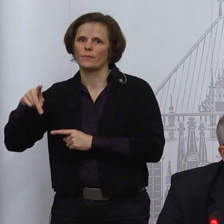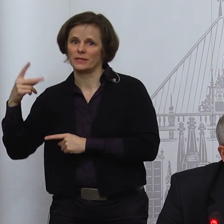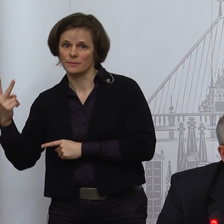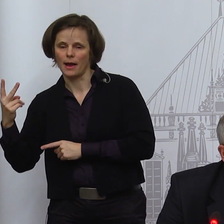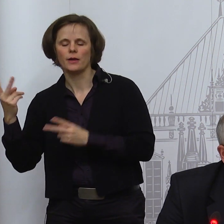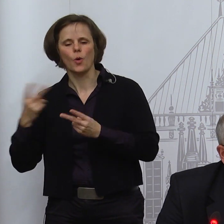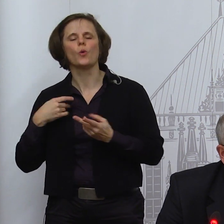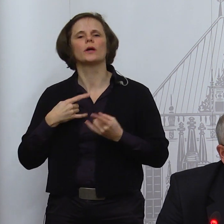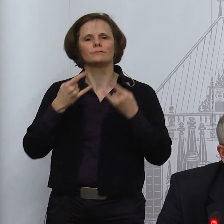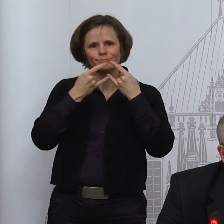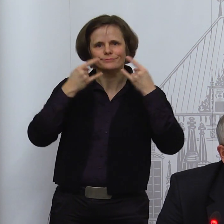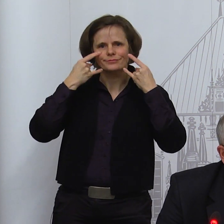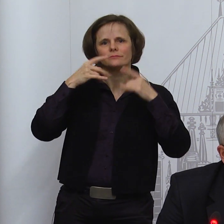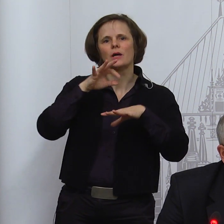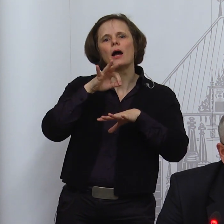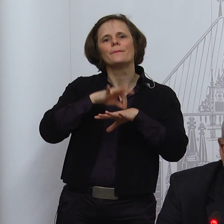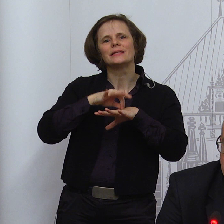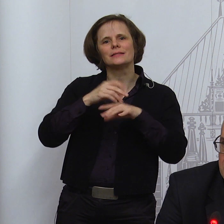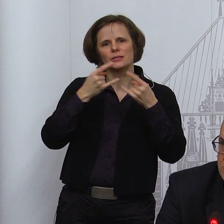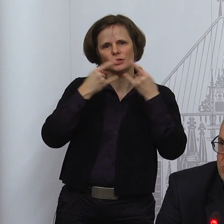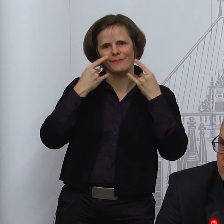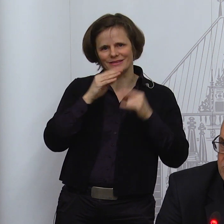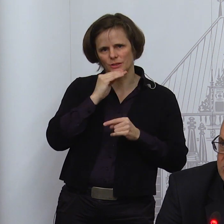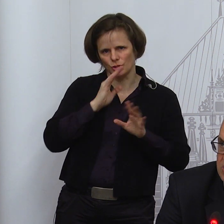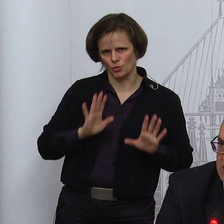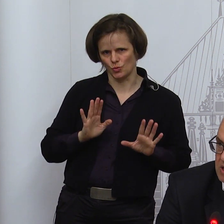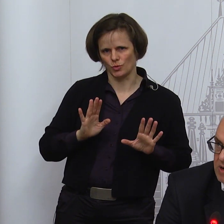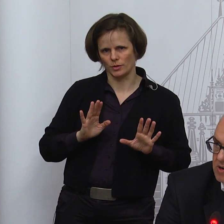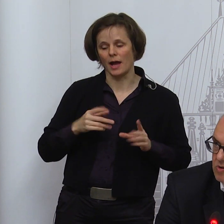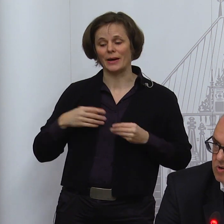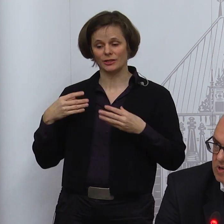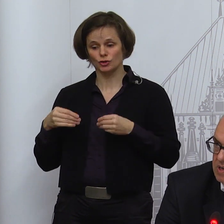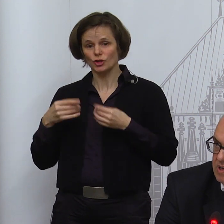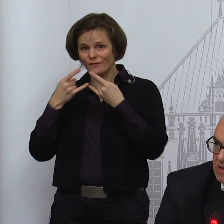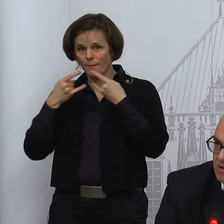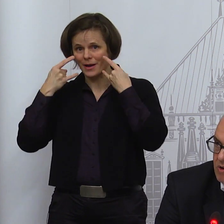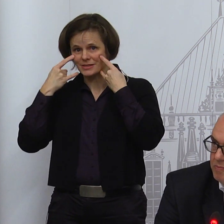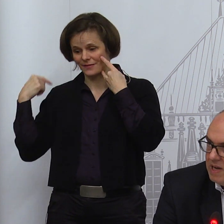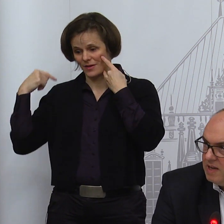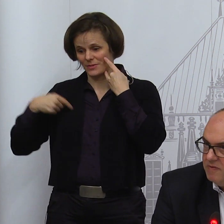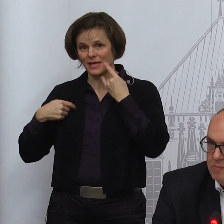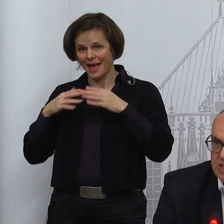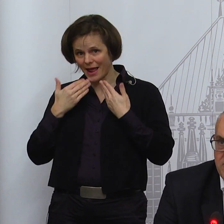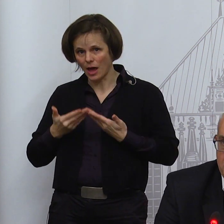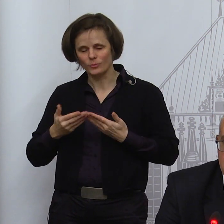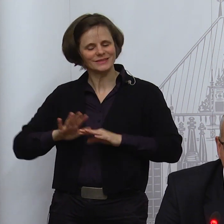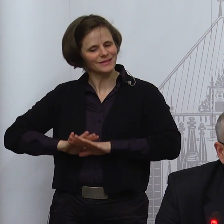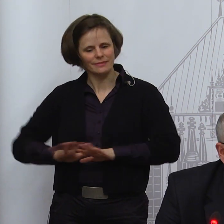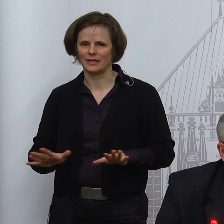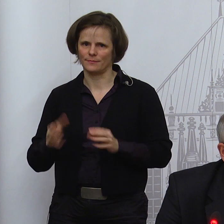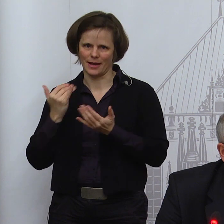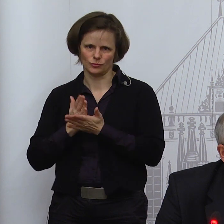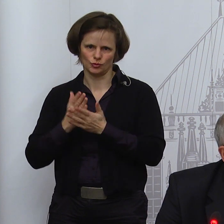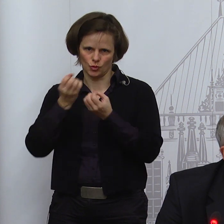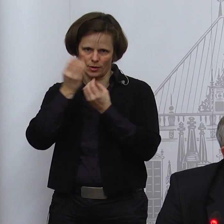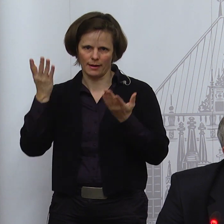Variante, es gibt Argumente für die andere. Das müssen wir uns genau angucken, ob bei FFP2-Masken die